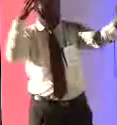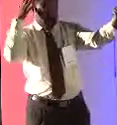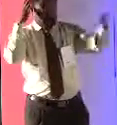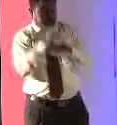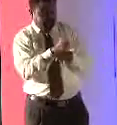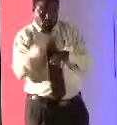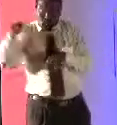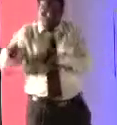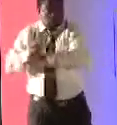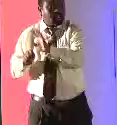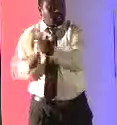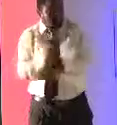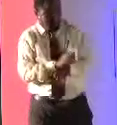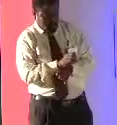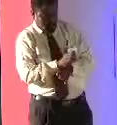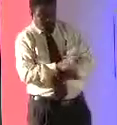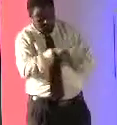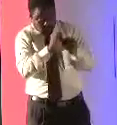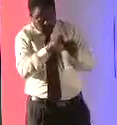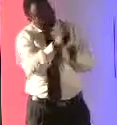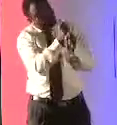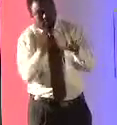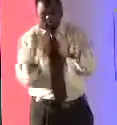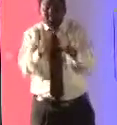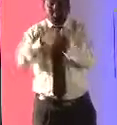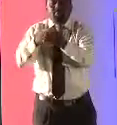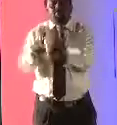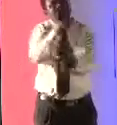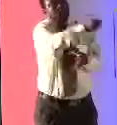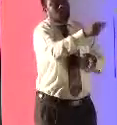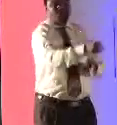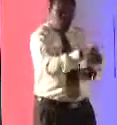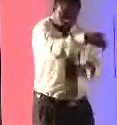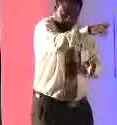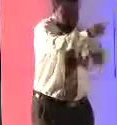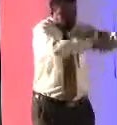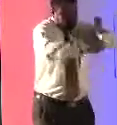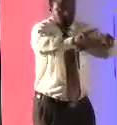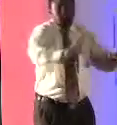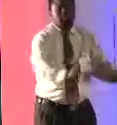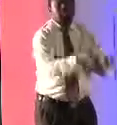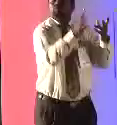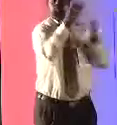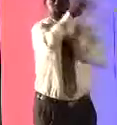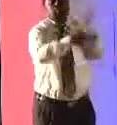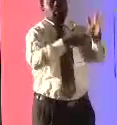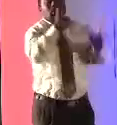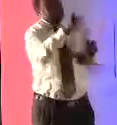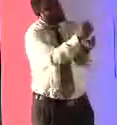ويعني التقنية التي ستحول من المادة المقروعة إلى لغة الإشارة هي تقنية تحت